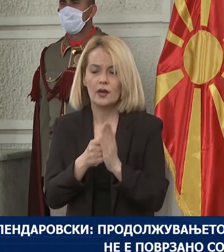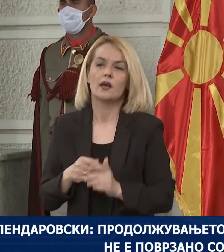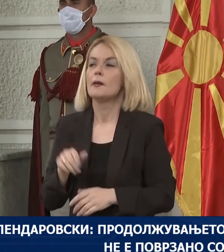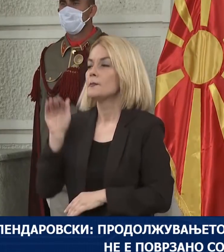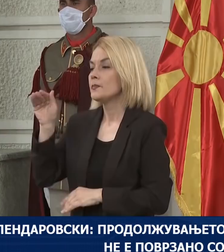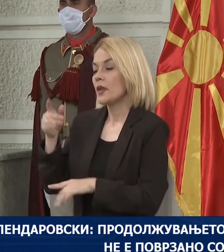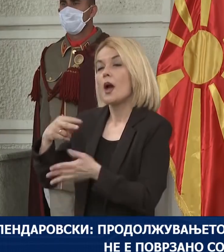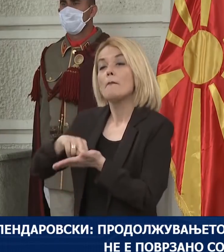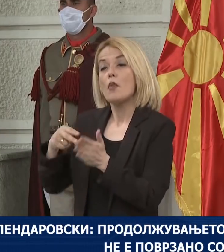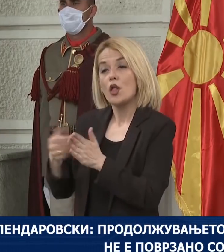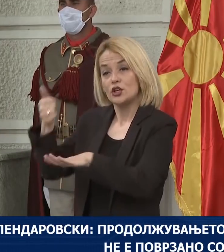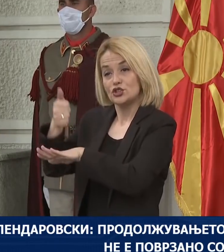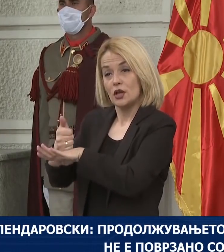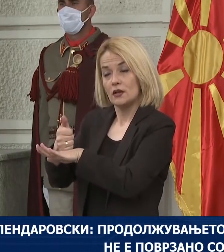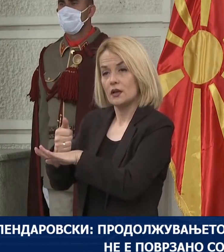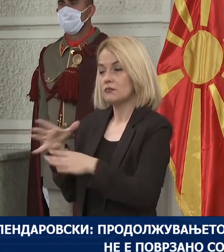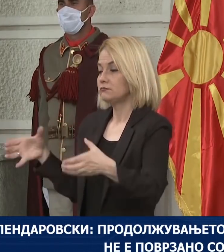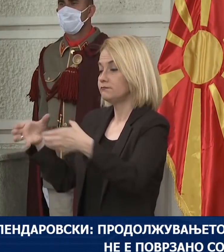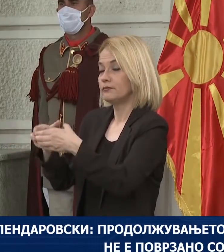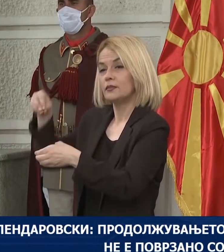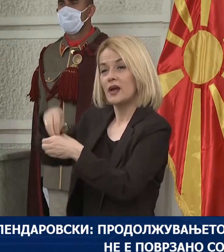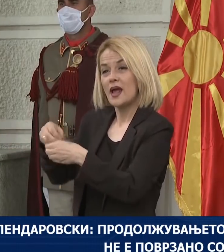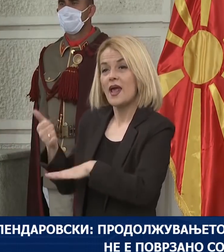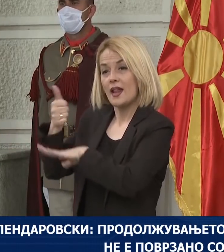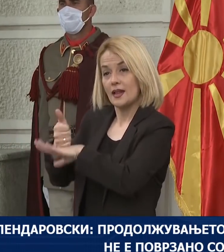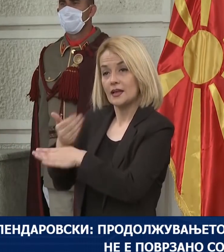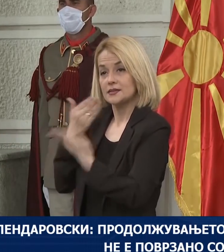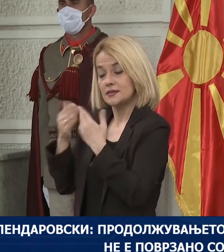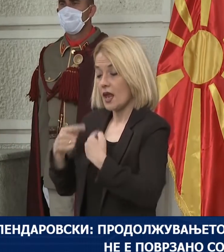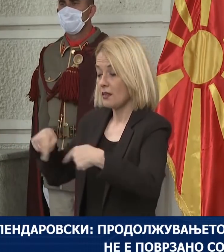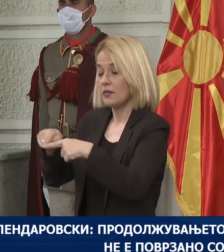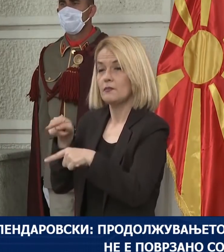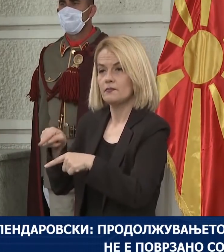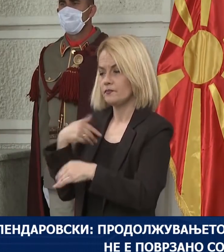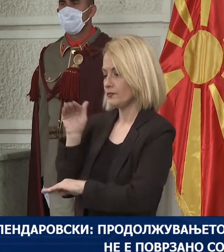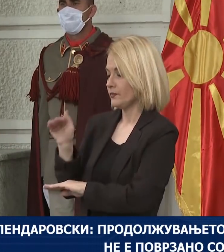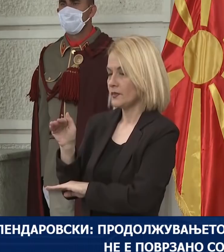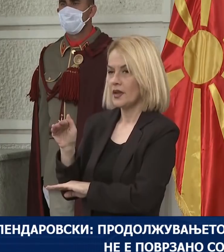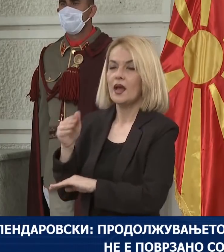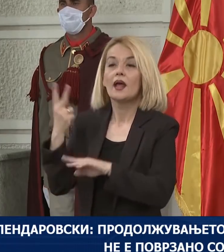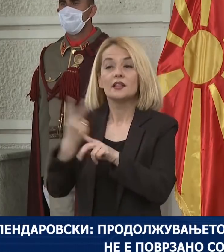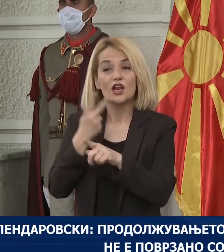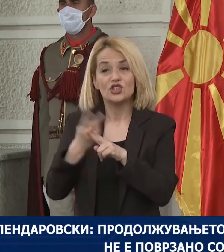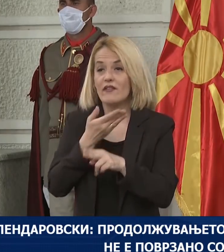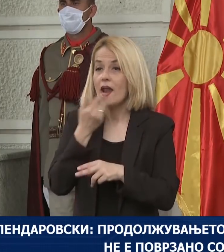политичките лидери кои учествуваат на така наречените лидерски средби. Државата нема парламент.